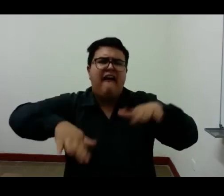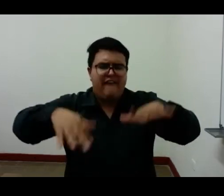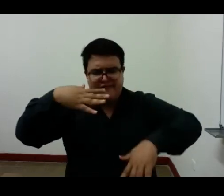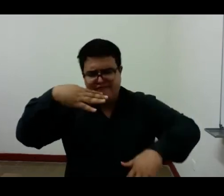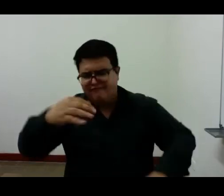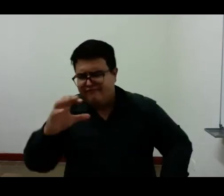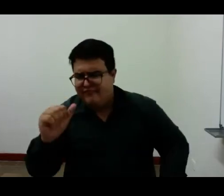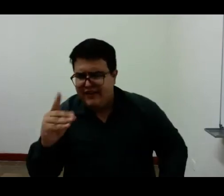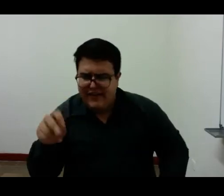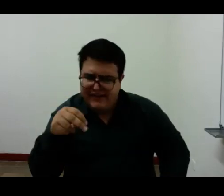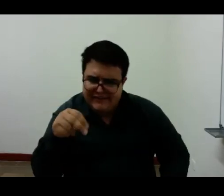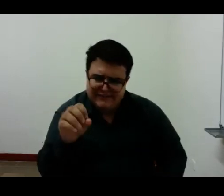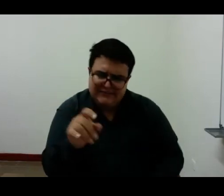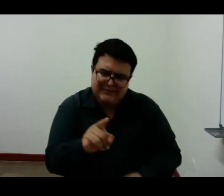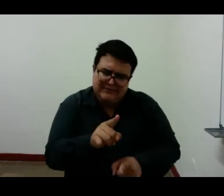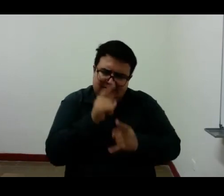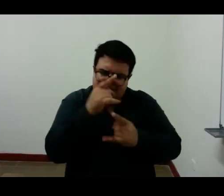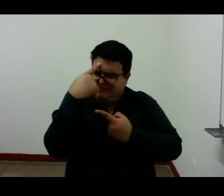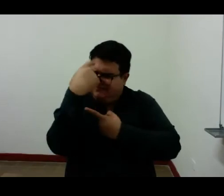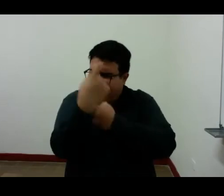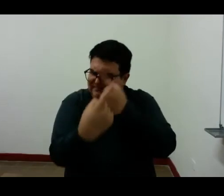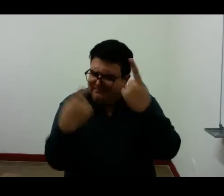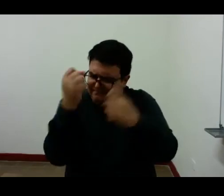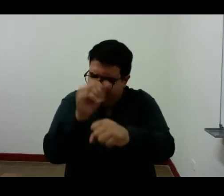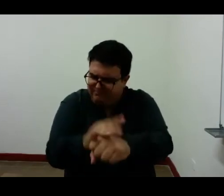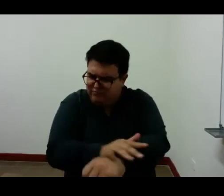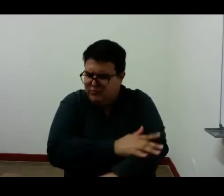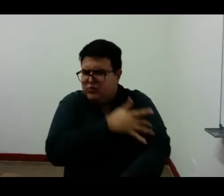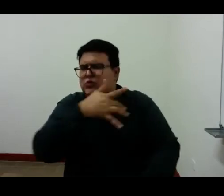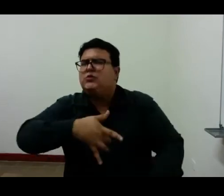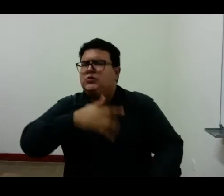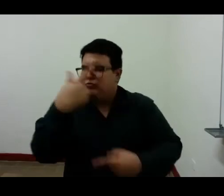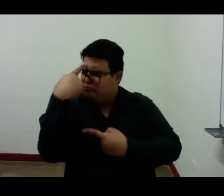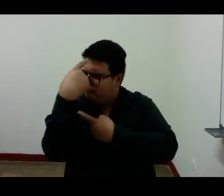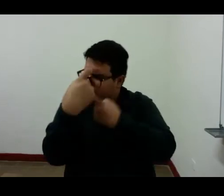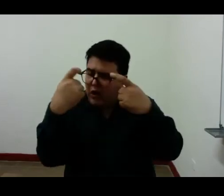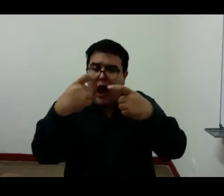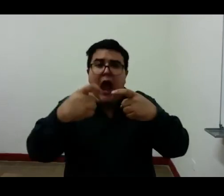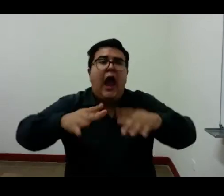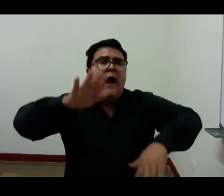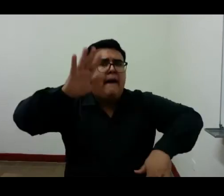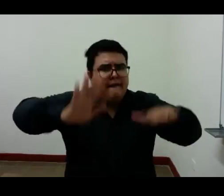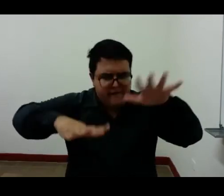para ello es necesario aprender a desaprender